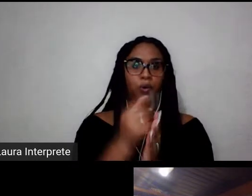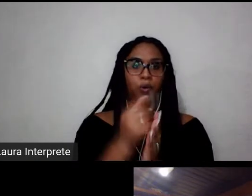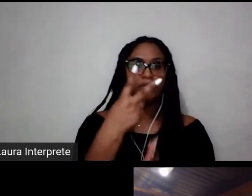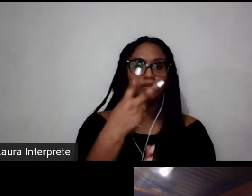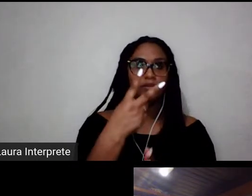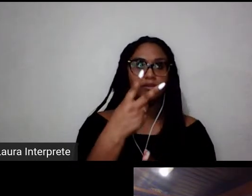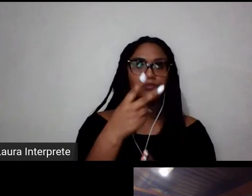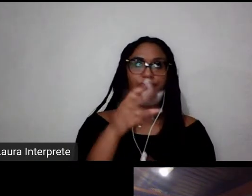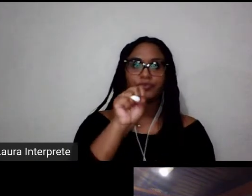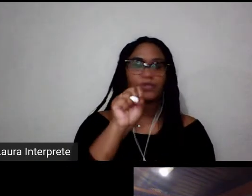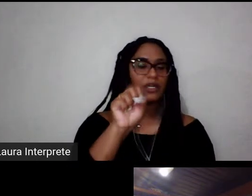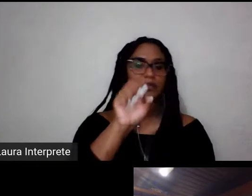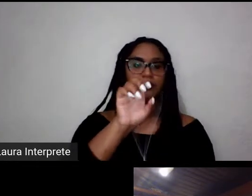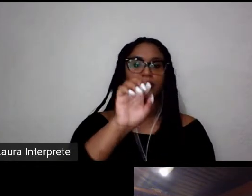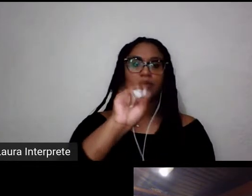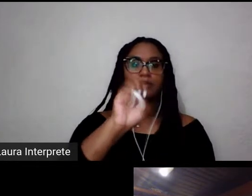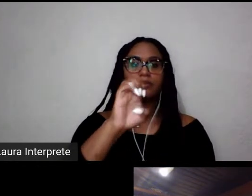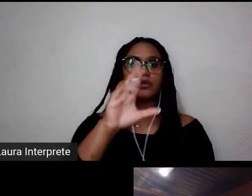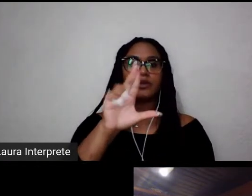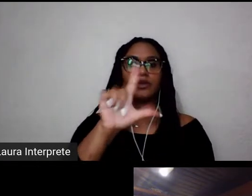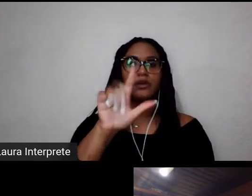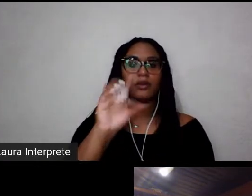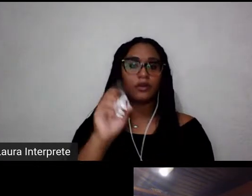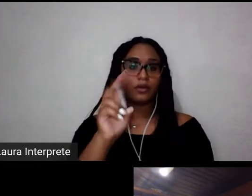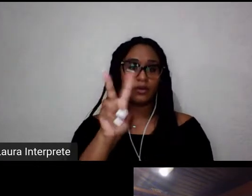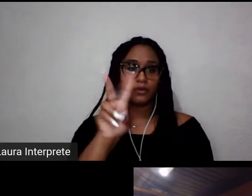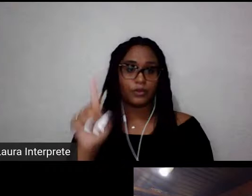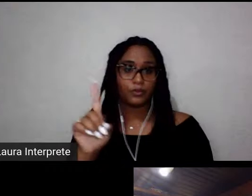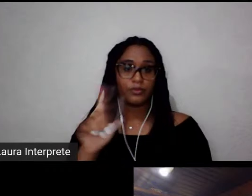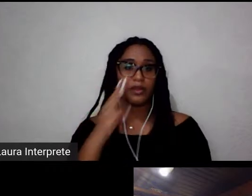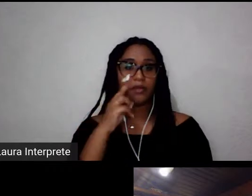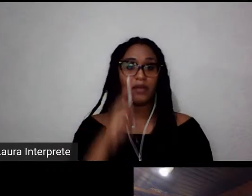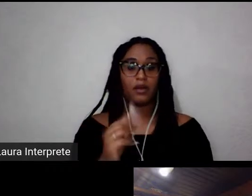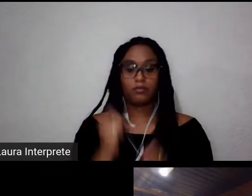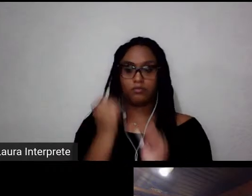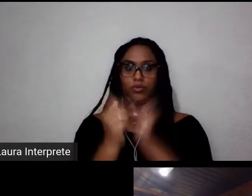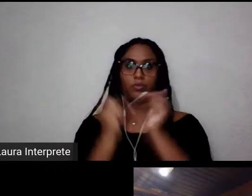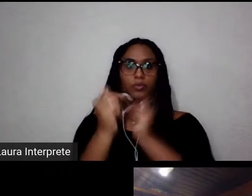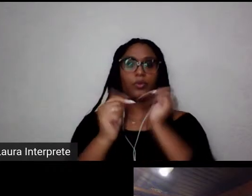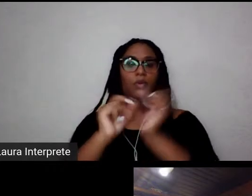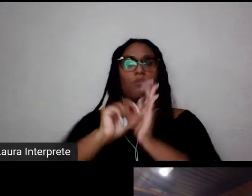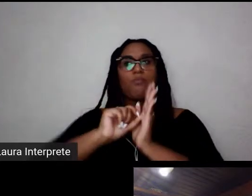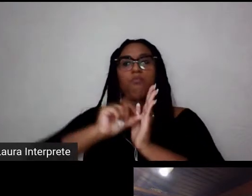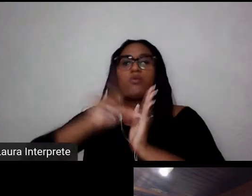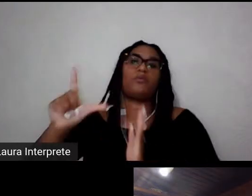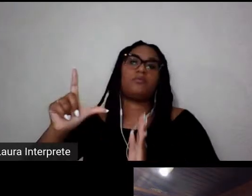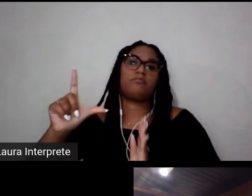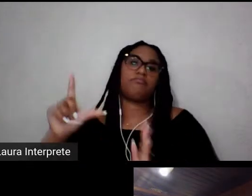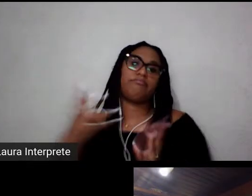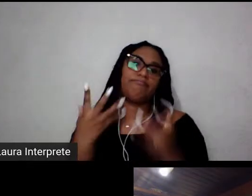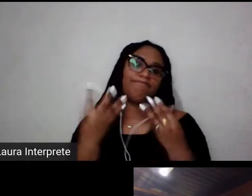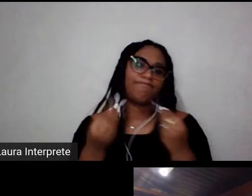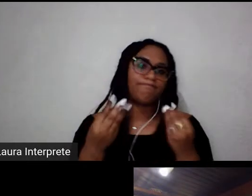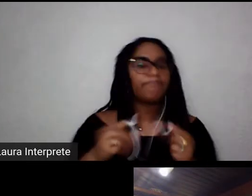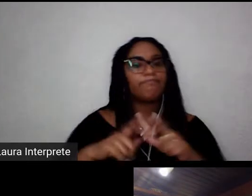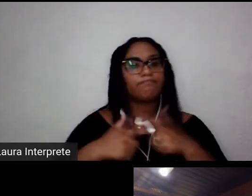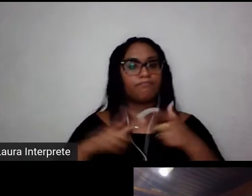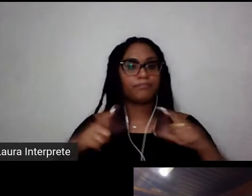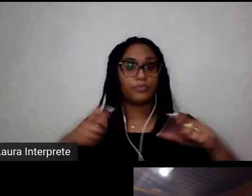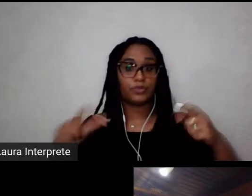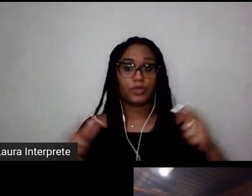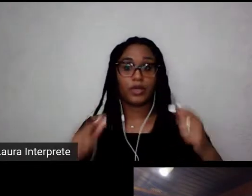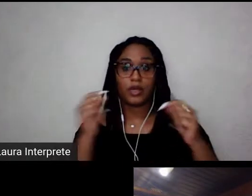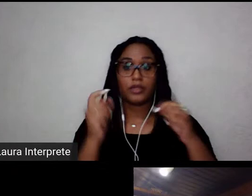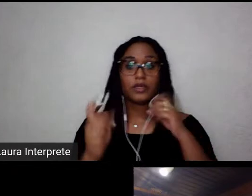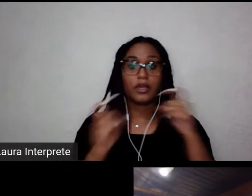houve, sem dúvida alguma, uma multiplicação de discussões